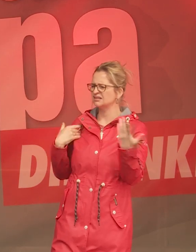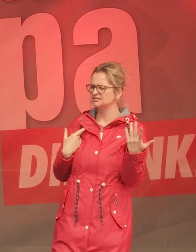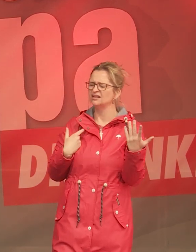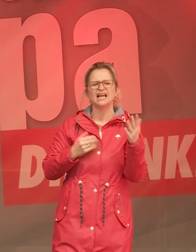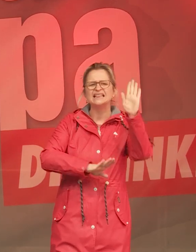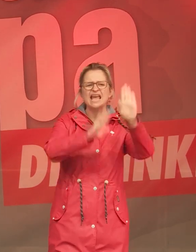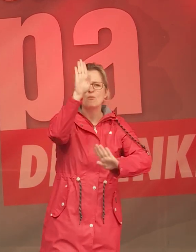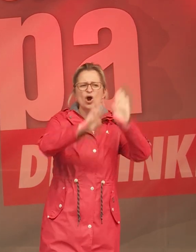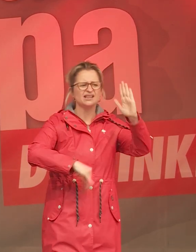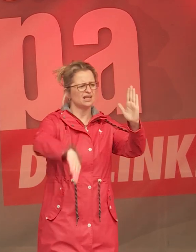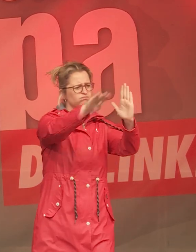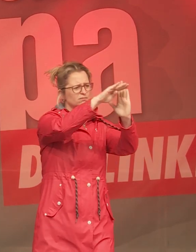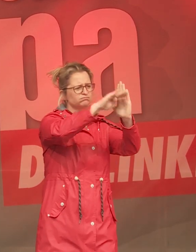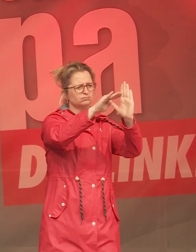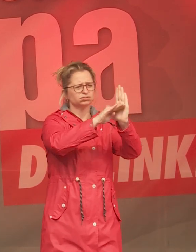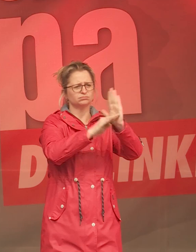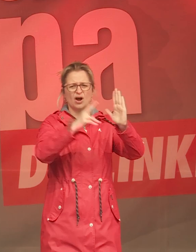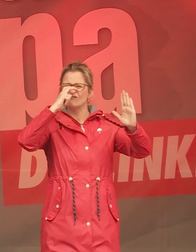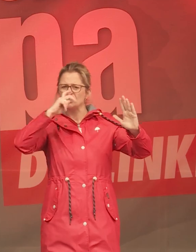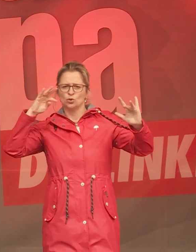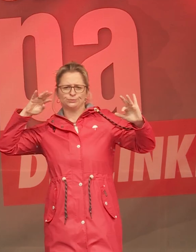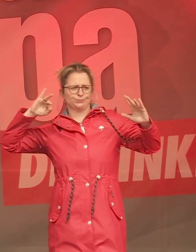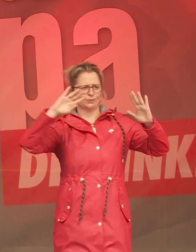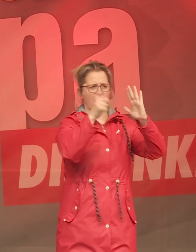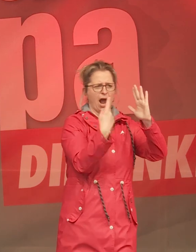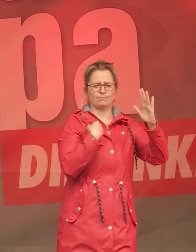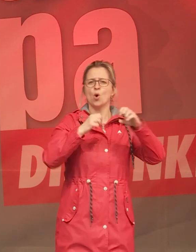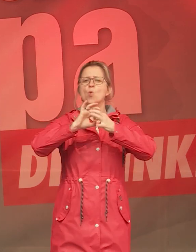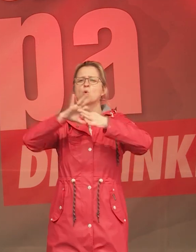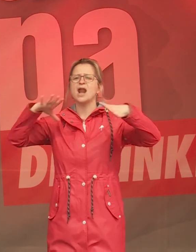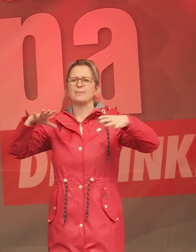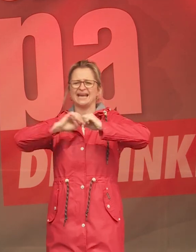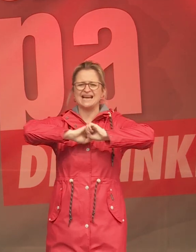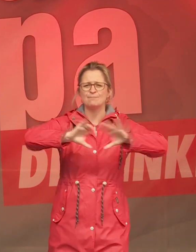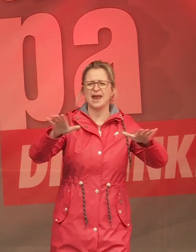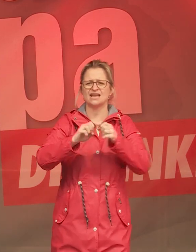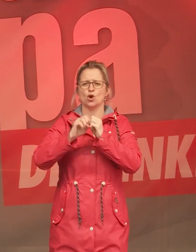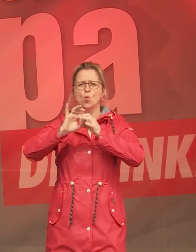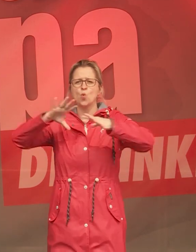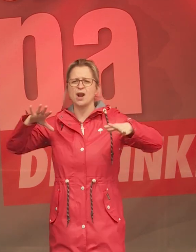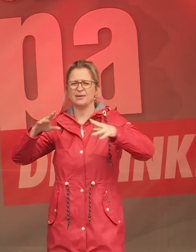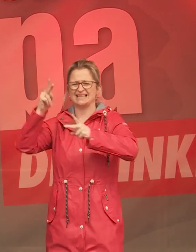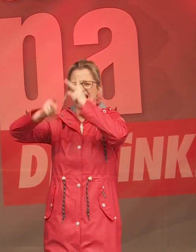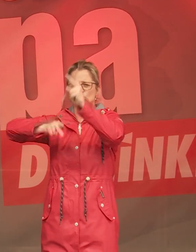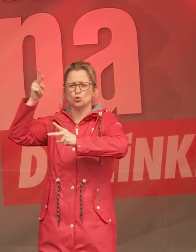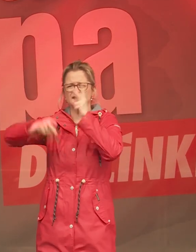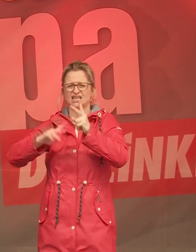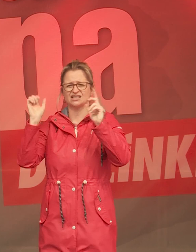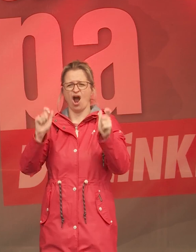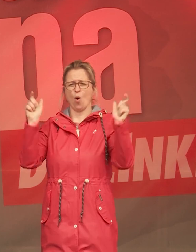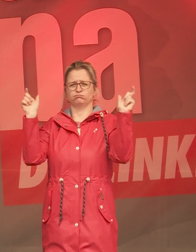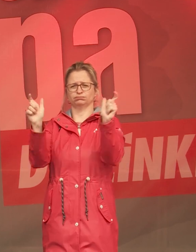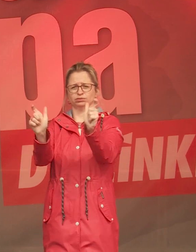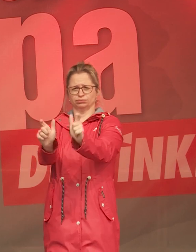demokratischen Grundrechte an. Die greifen die Unabhängigkeit der Medien an. Die Unabhängigkeit der Justiz. Die kämpfen aber auch gegen die Gleichstellung der Frau.